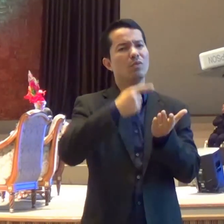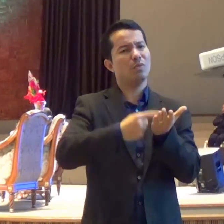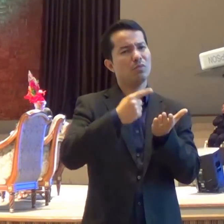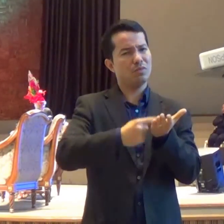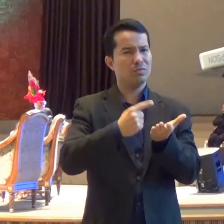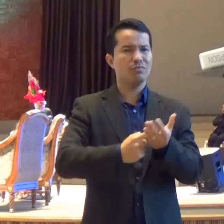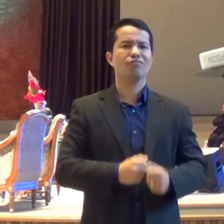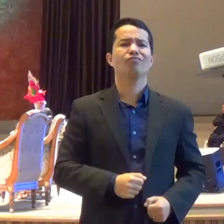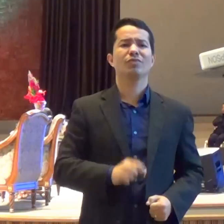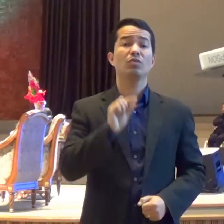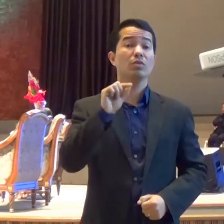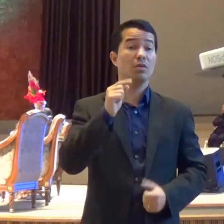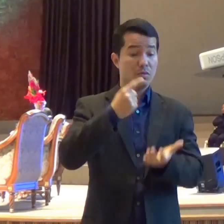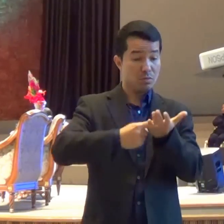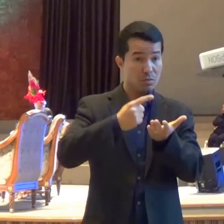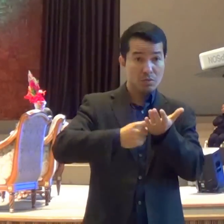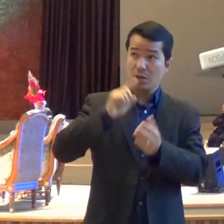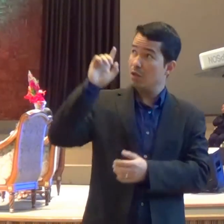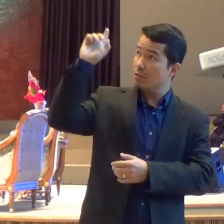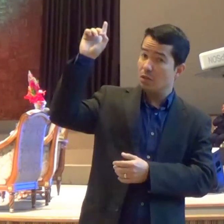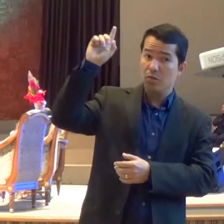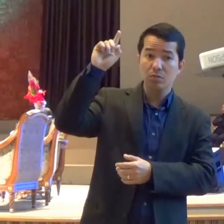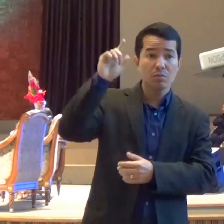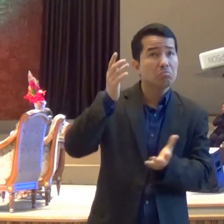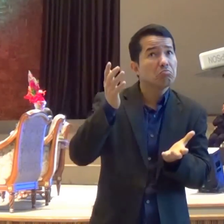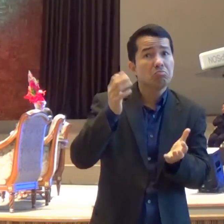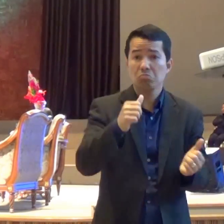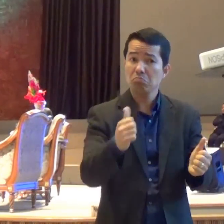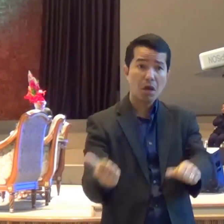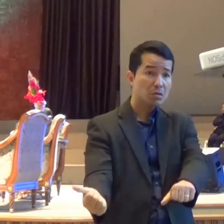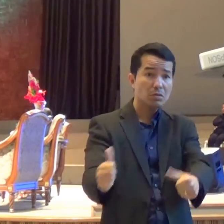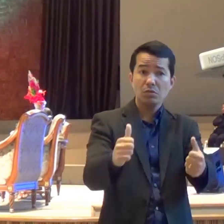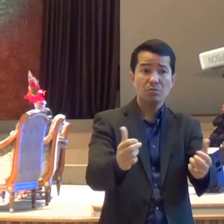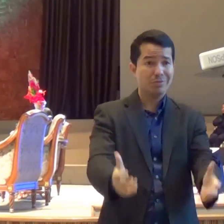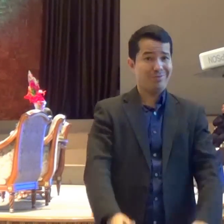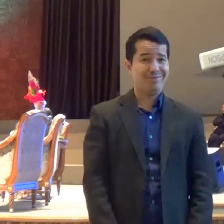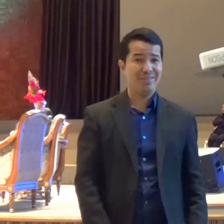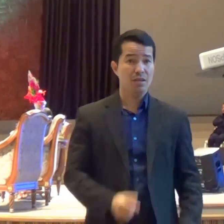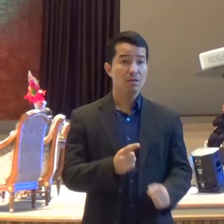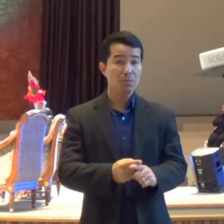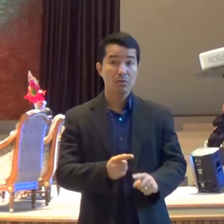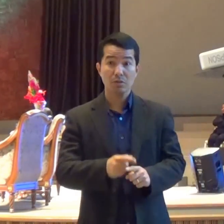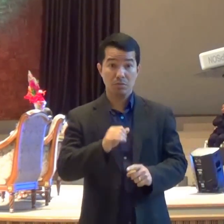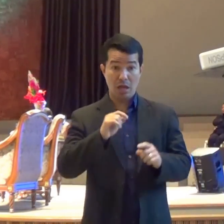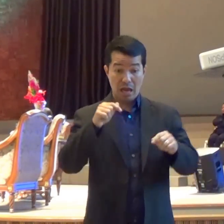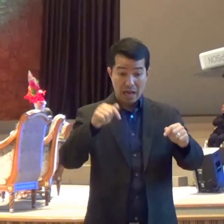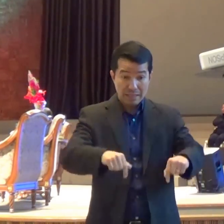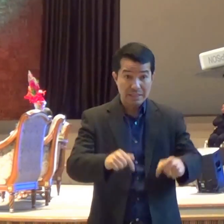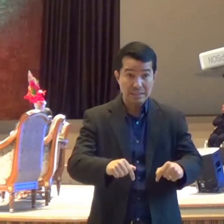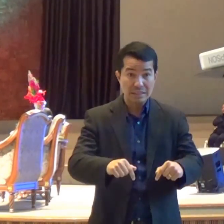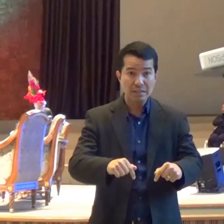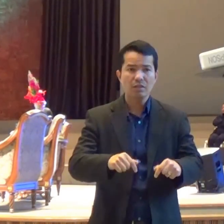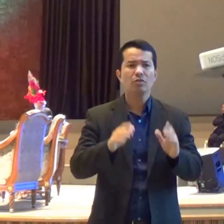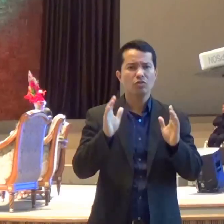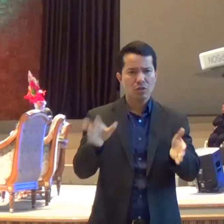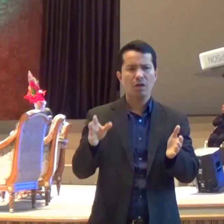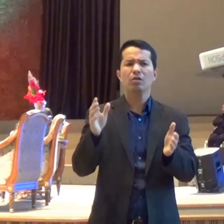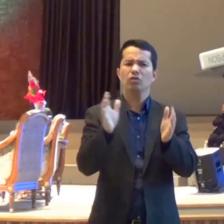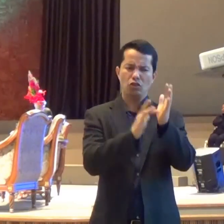Porque este culto Retrata O compromisso De Jesus Com a